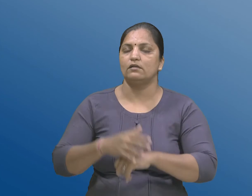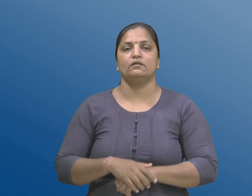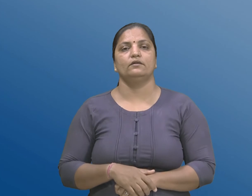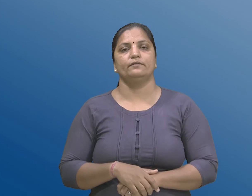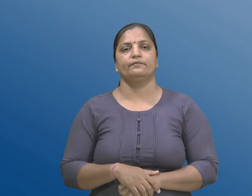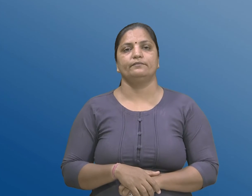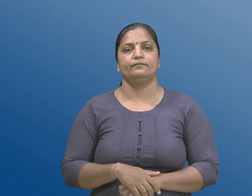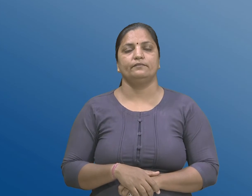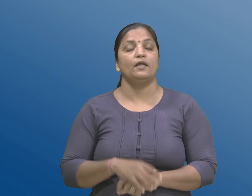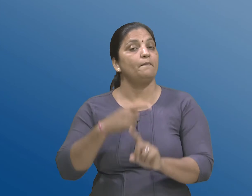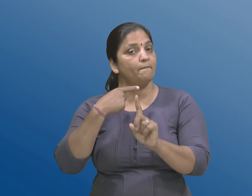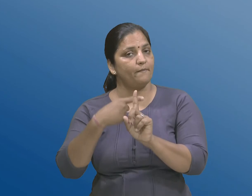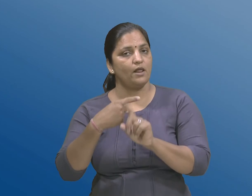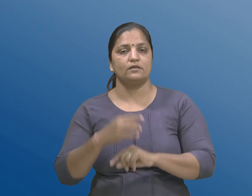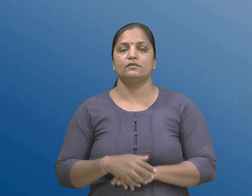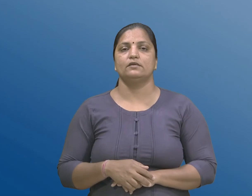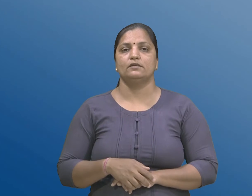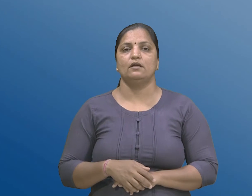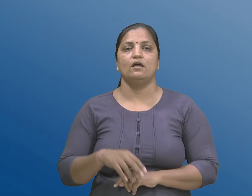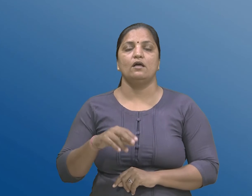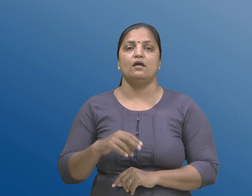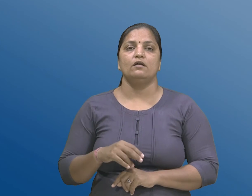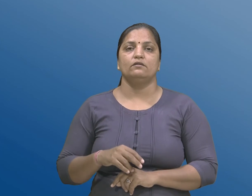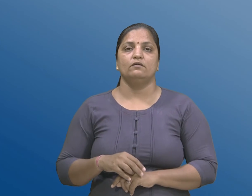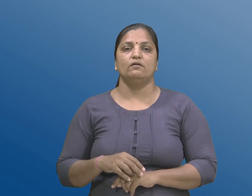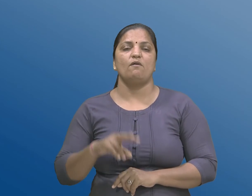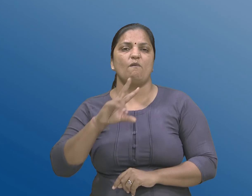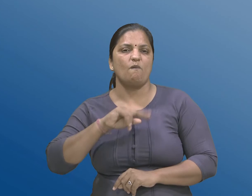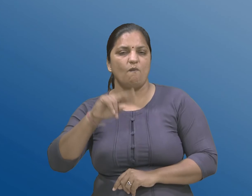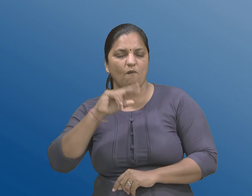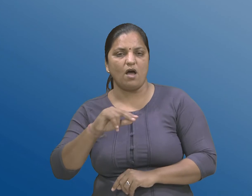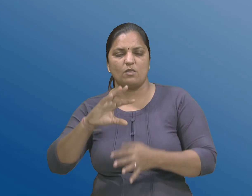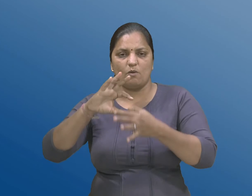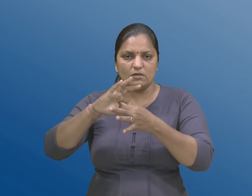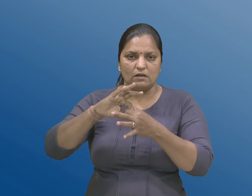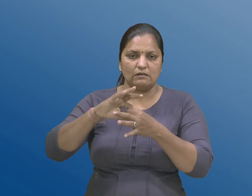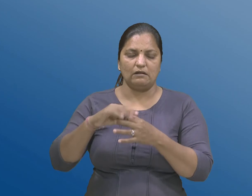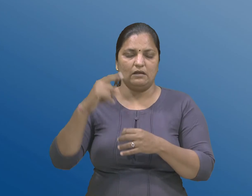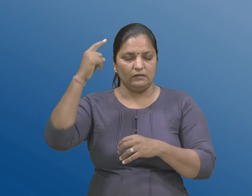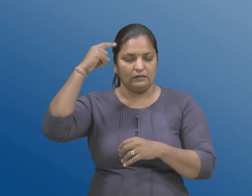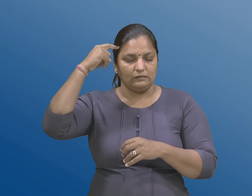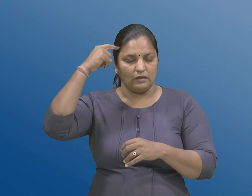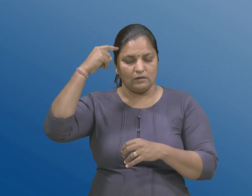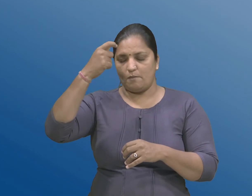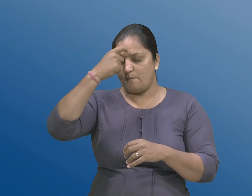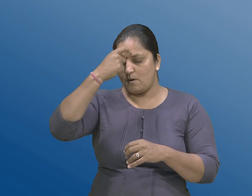अने वातरोग संबंधी, अथ्वा चितातंत्र, अथ्वा बन्नेनी